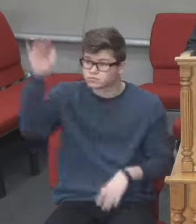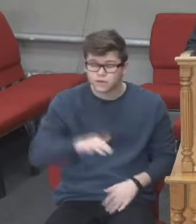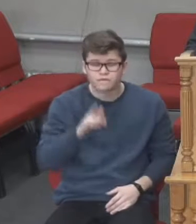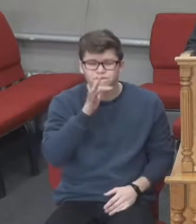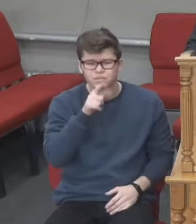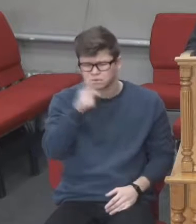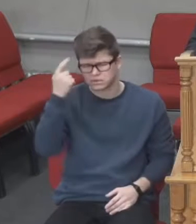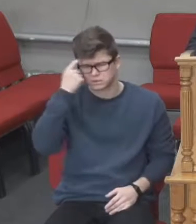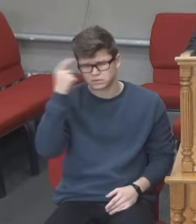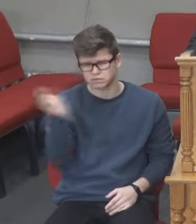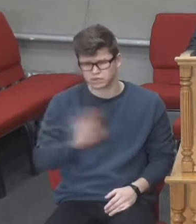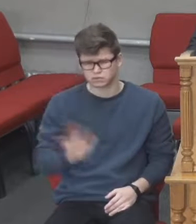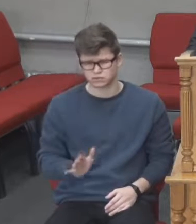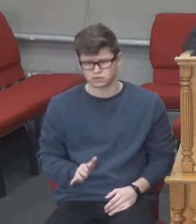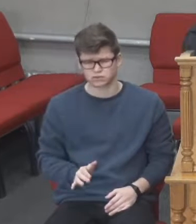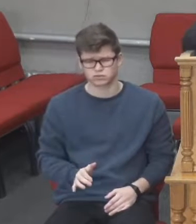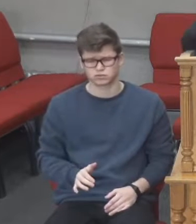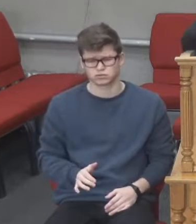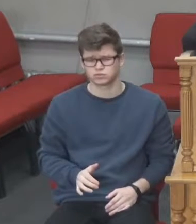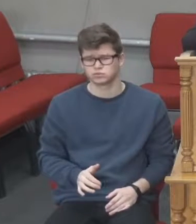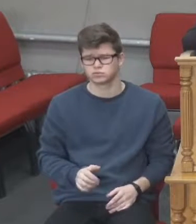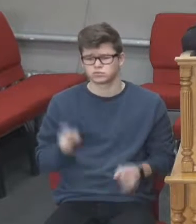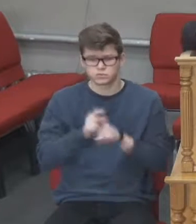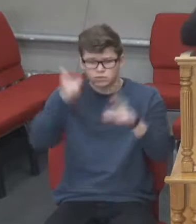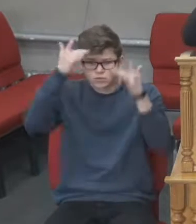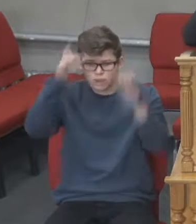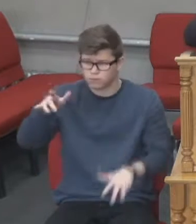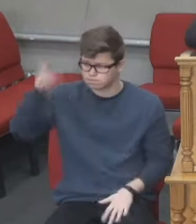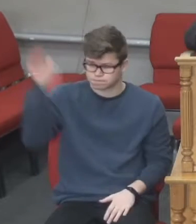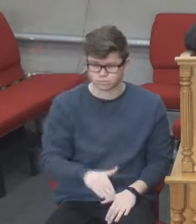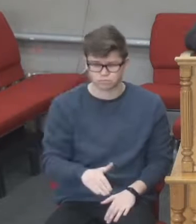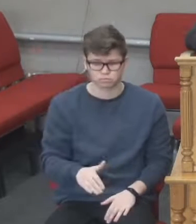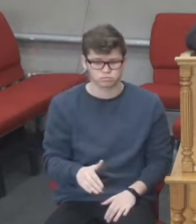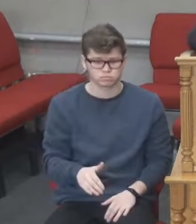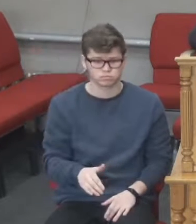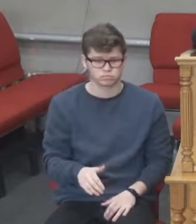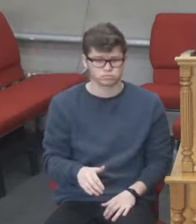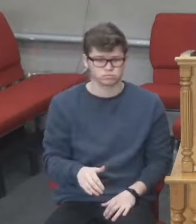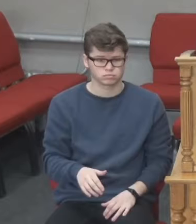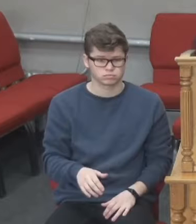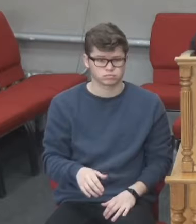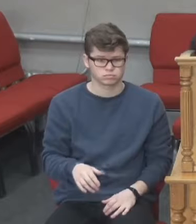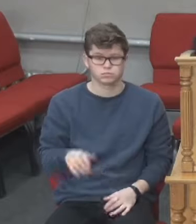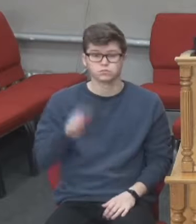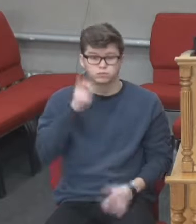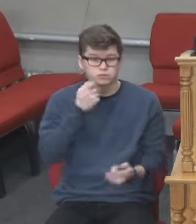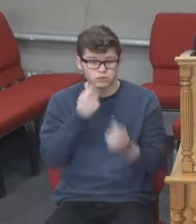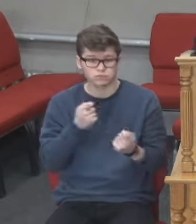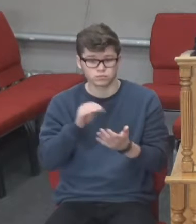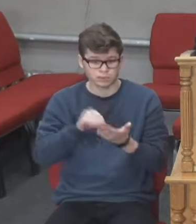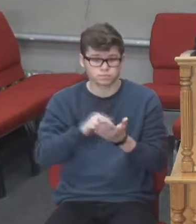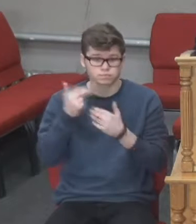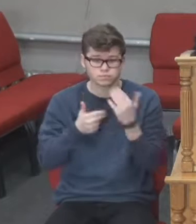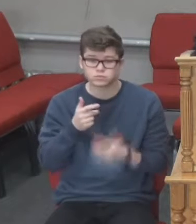думаєте. Брати і сестри, Слово Боже каже так, пильнуйте, пильнуйте, будьте